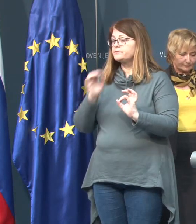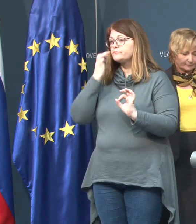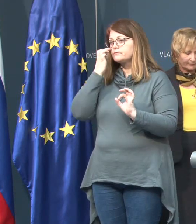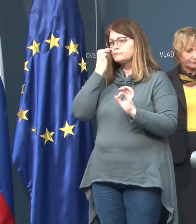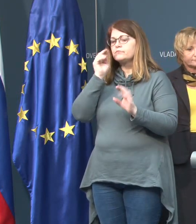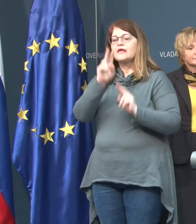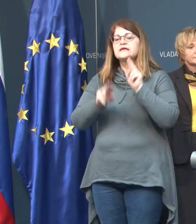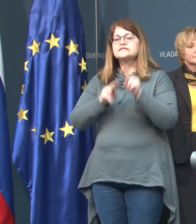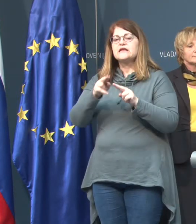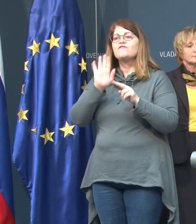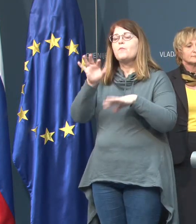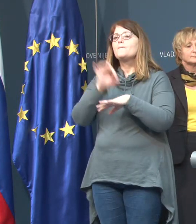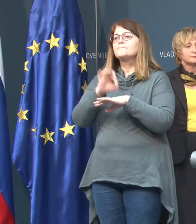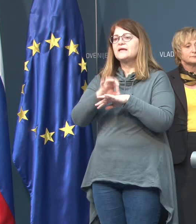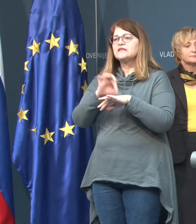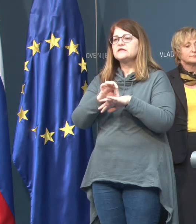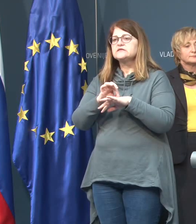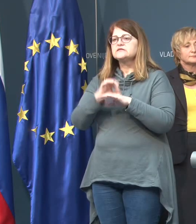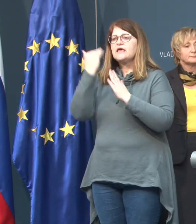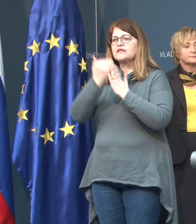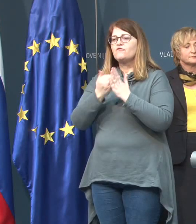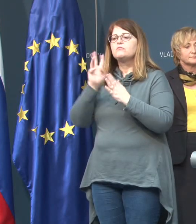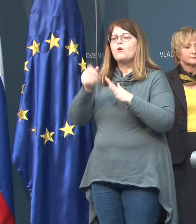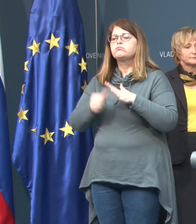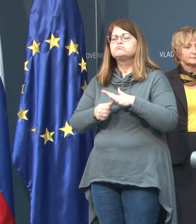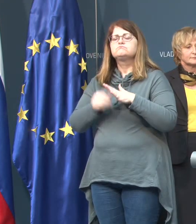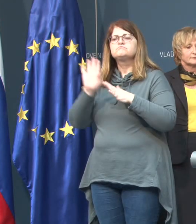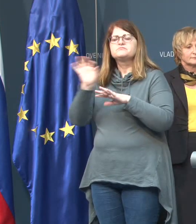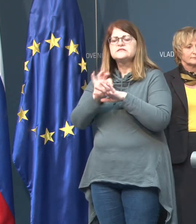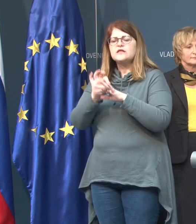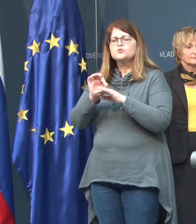zdravimo ga pa po medicinskih doktrini, po kliničnih poteh.